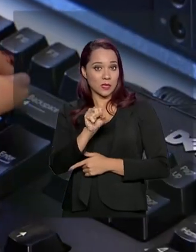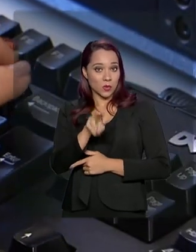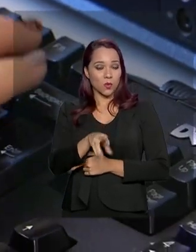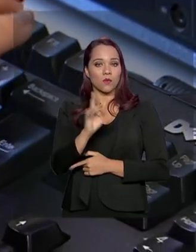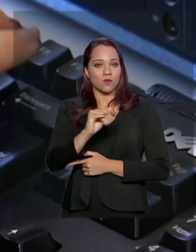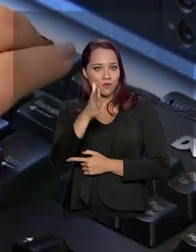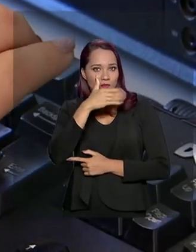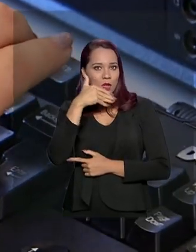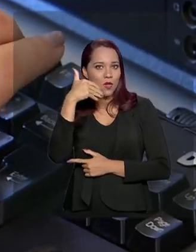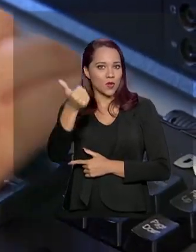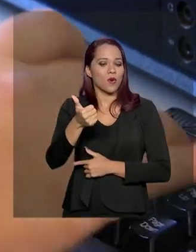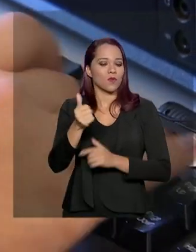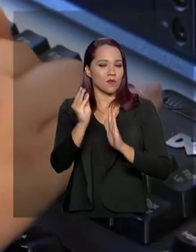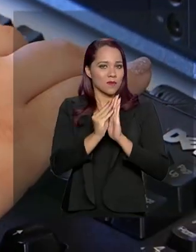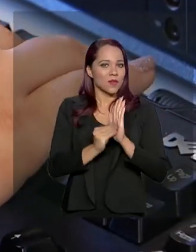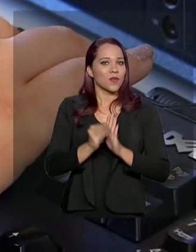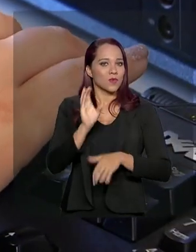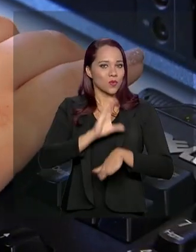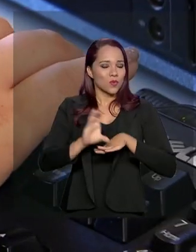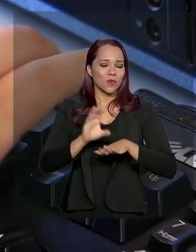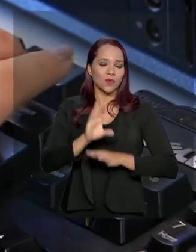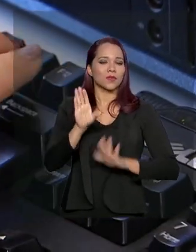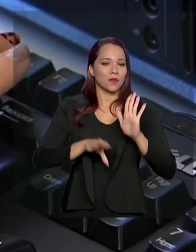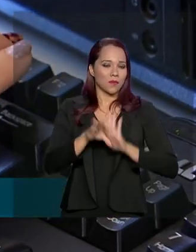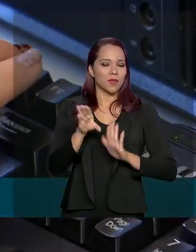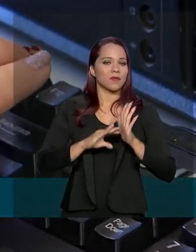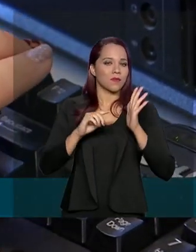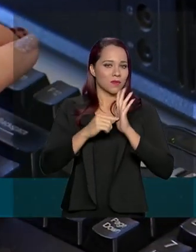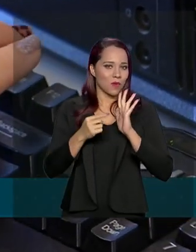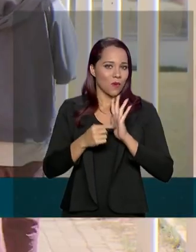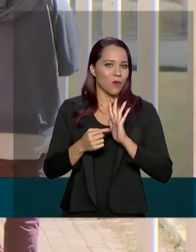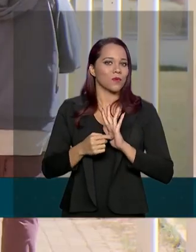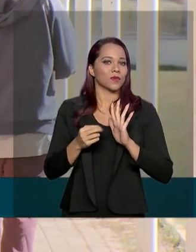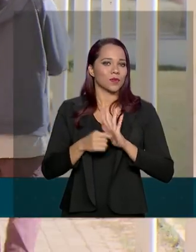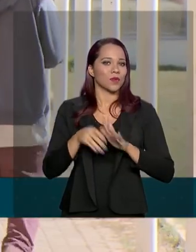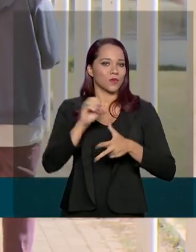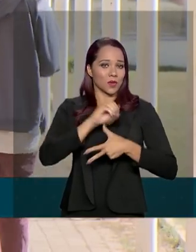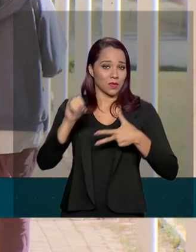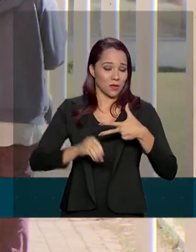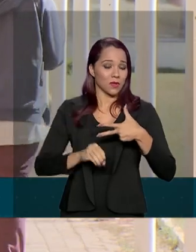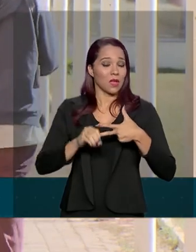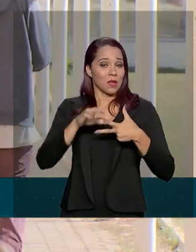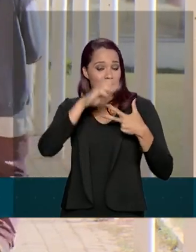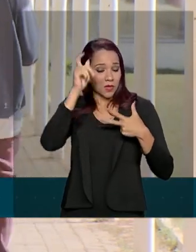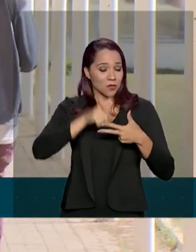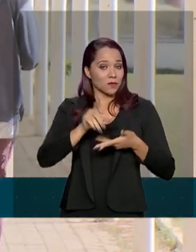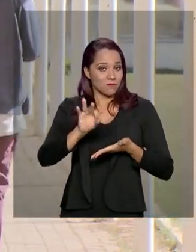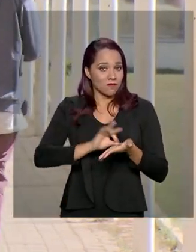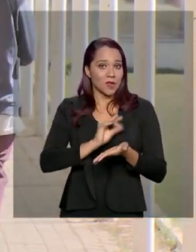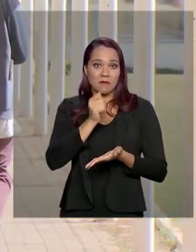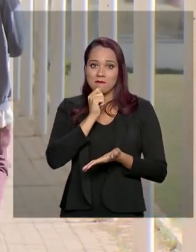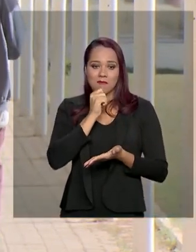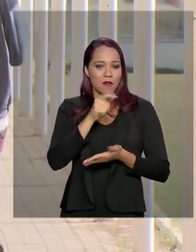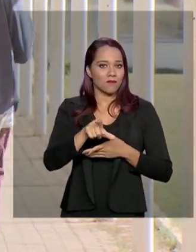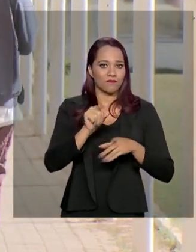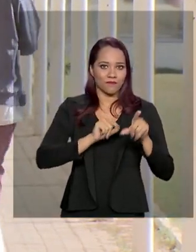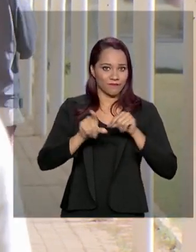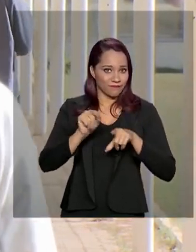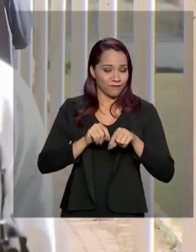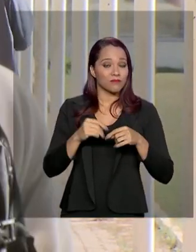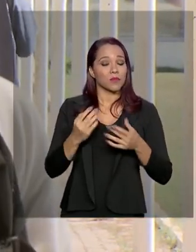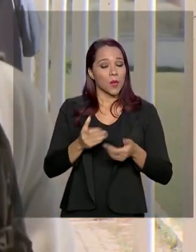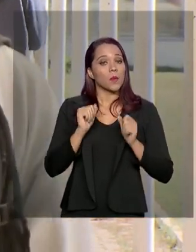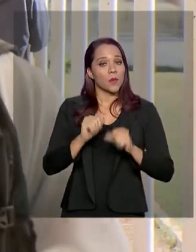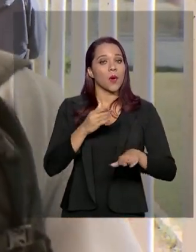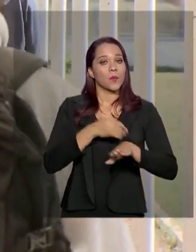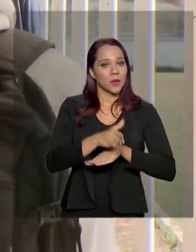nos cursos de acordo com as notas do Enem. Os candidatos inscritos no SISU, não selecionados na chamada regular, podem